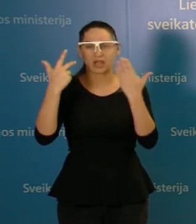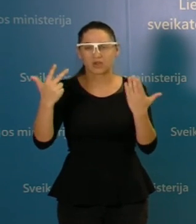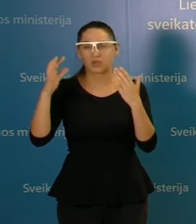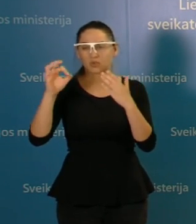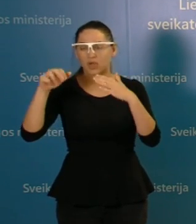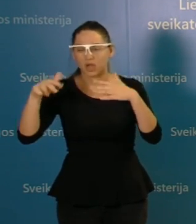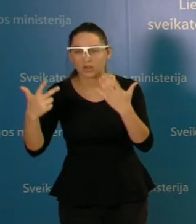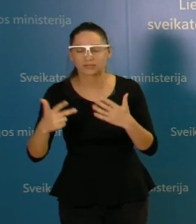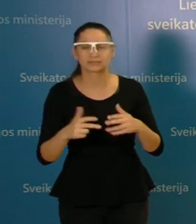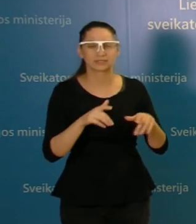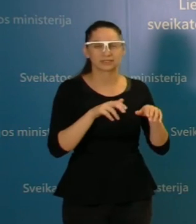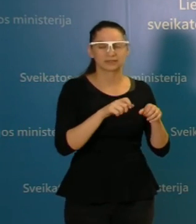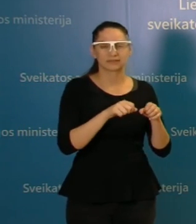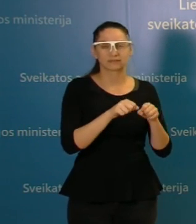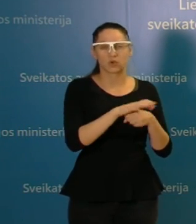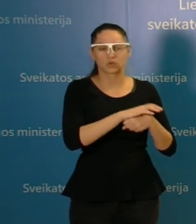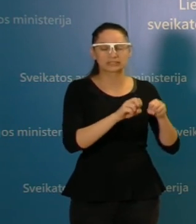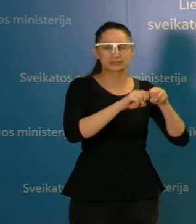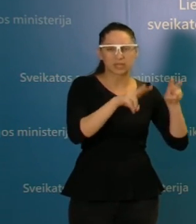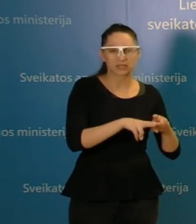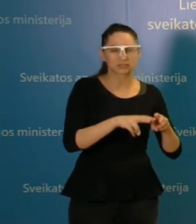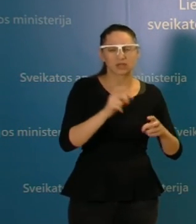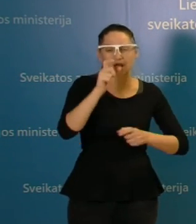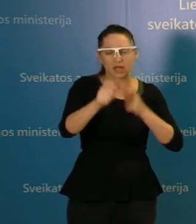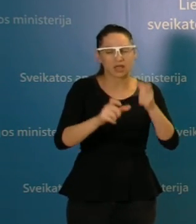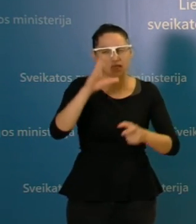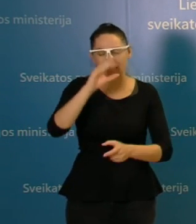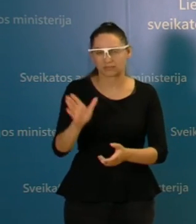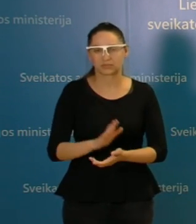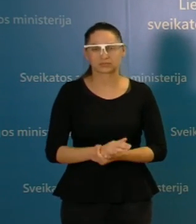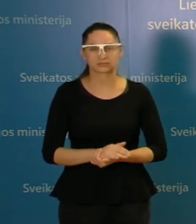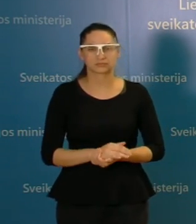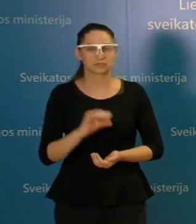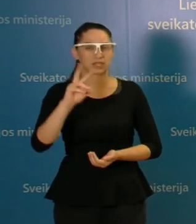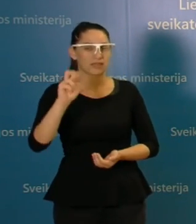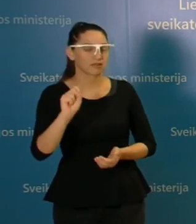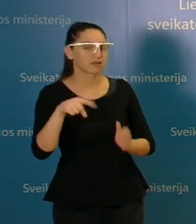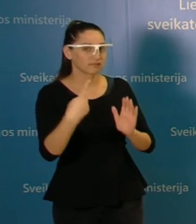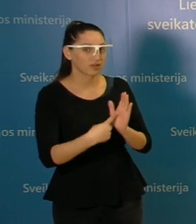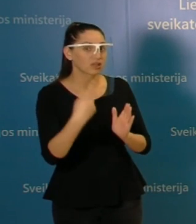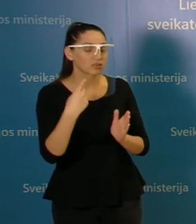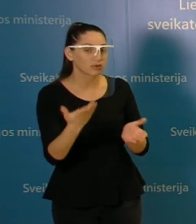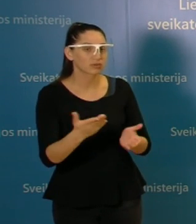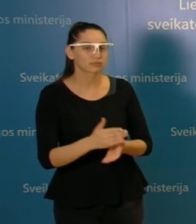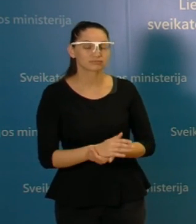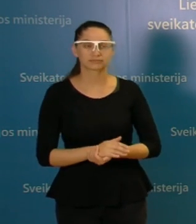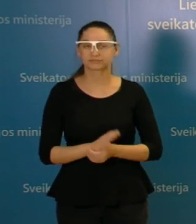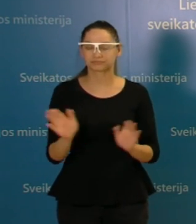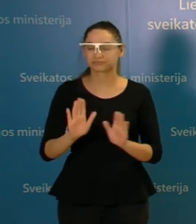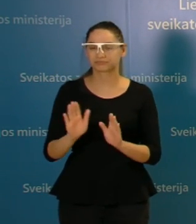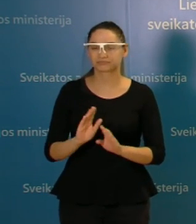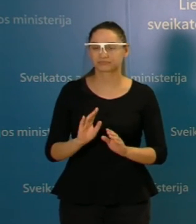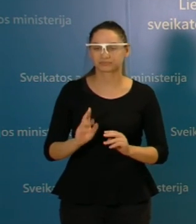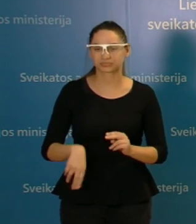nei epidemiologai nespėsi šitos skambučius atsakinėti. Jėva, dar būtų klausimas? Ne, nebūtų, ačiū man.